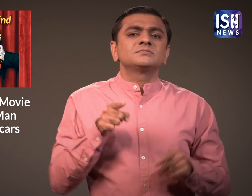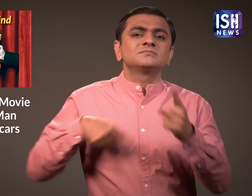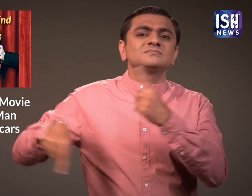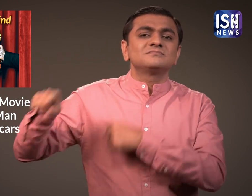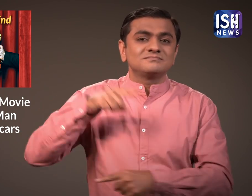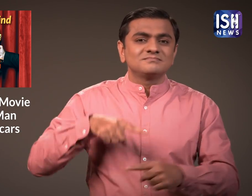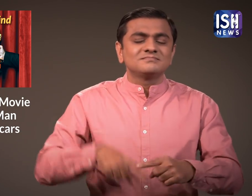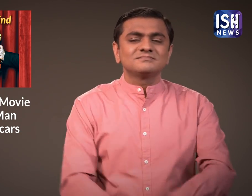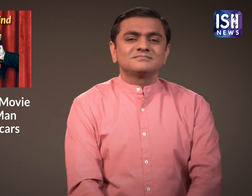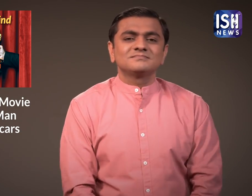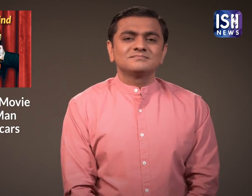को पता होना चाहिए।